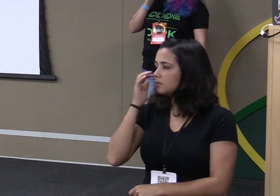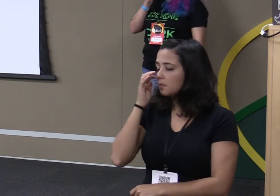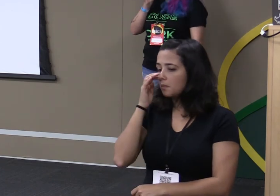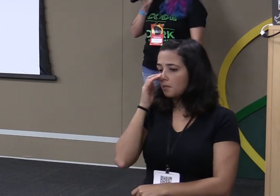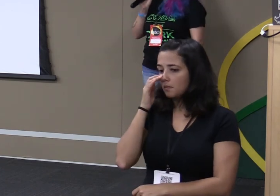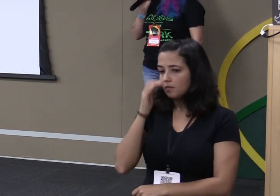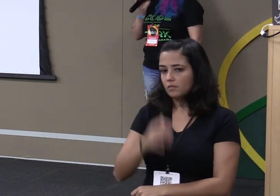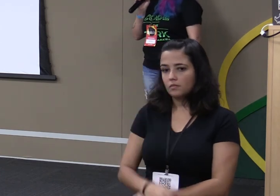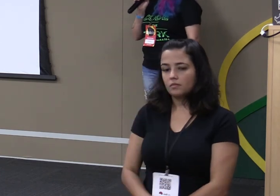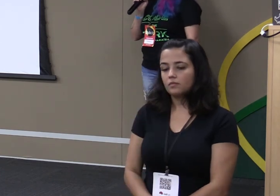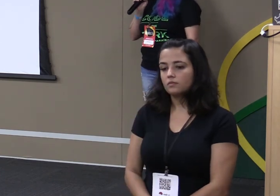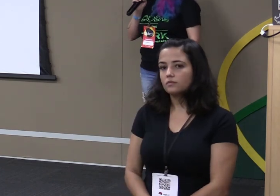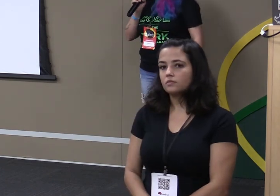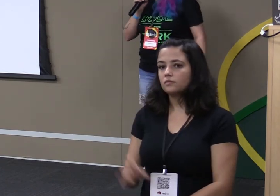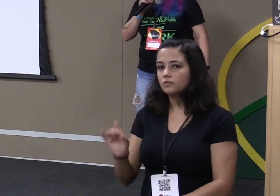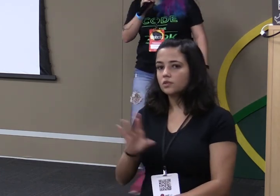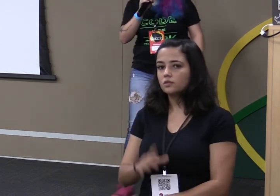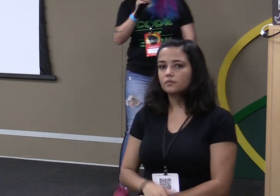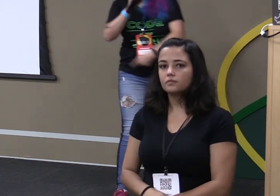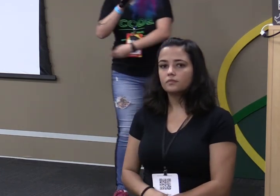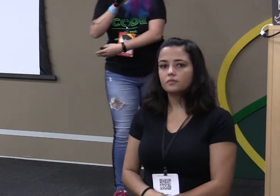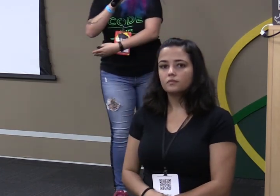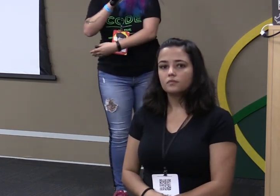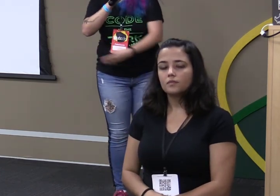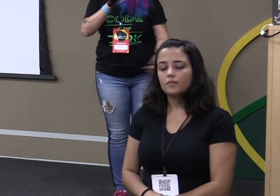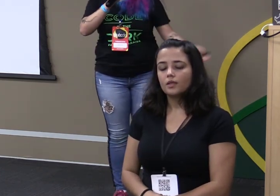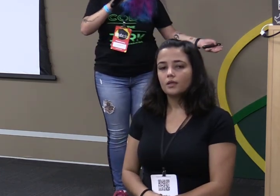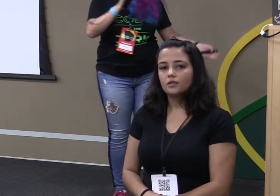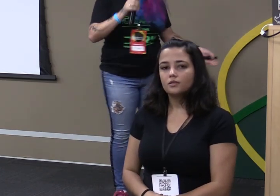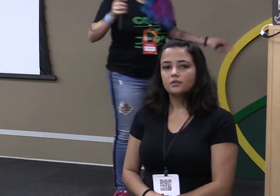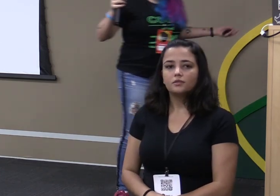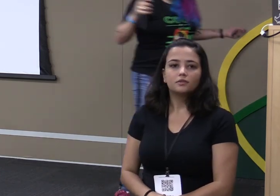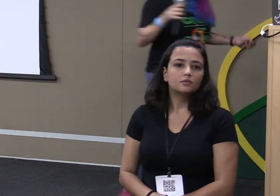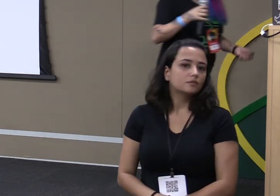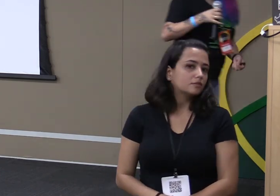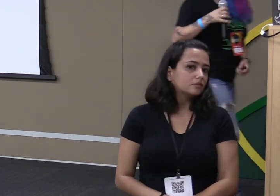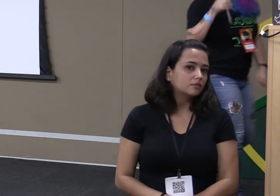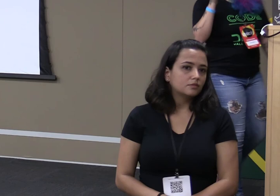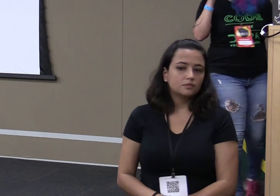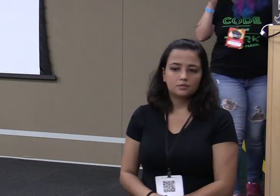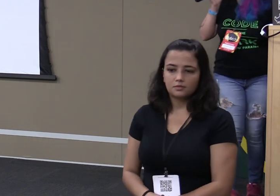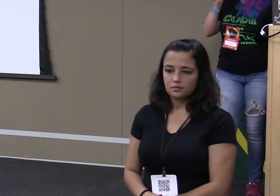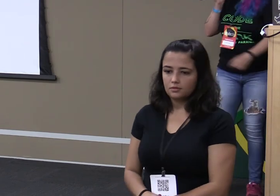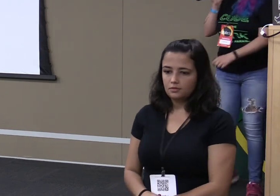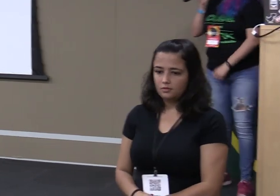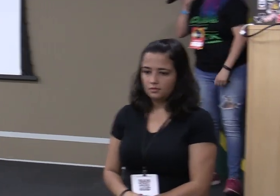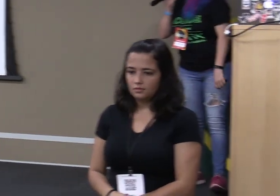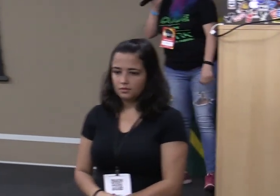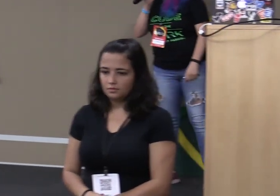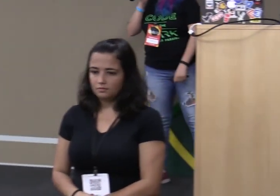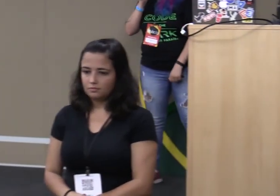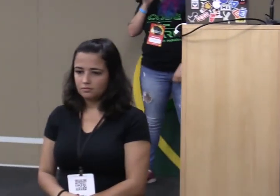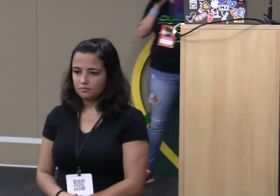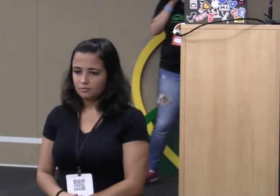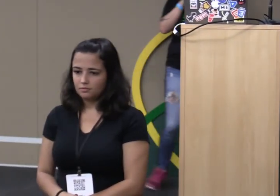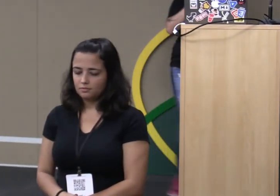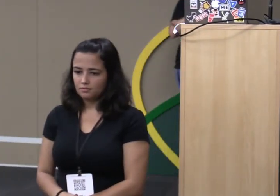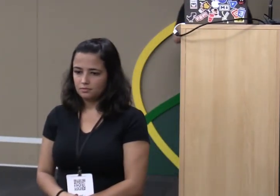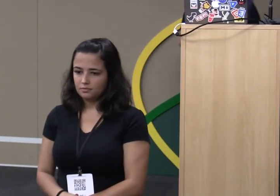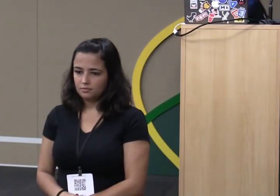é isso ainda sobrou um tempo ali é isso gente obrigada